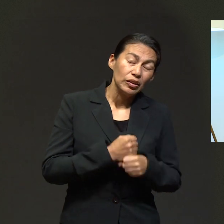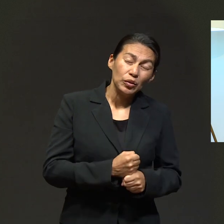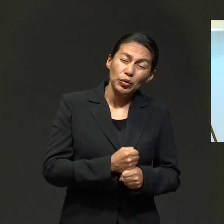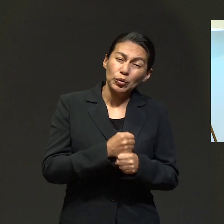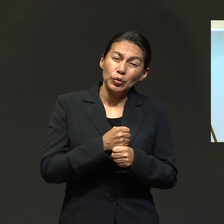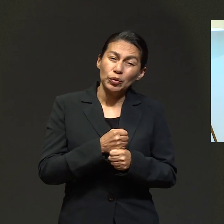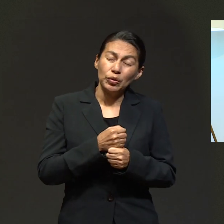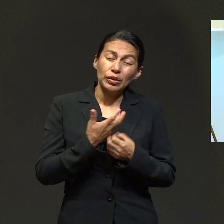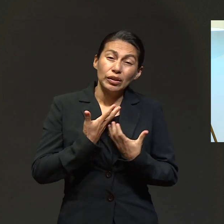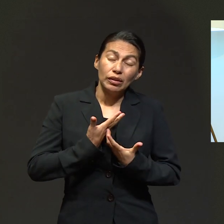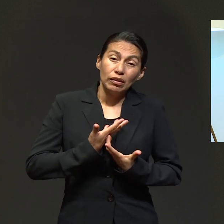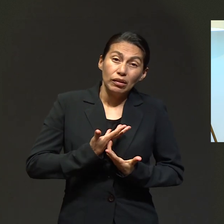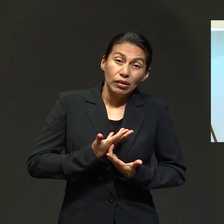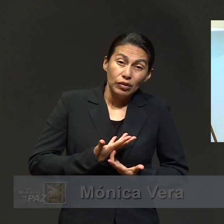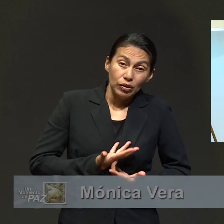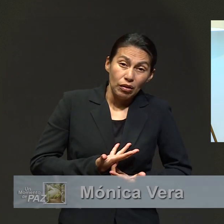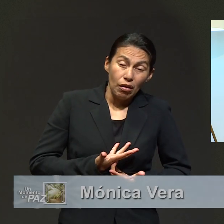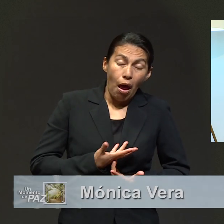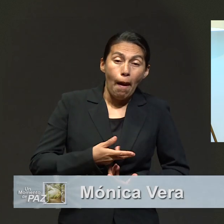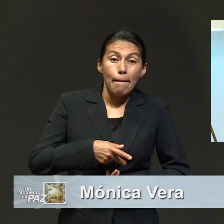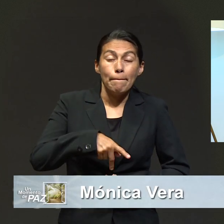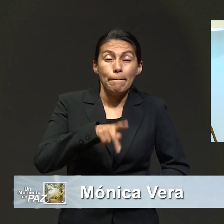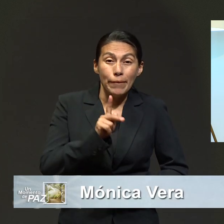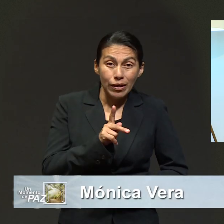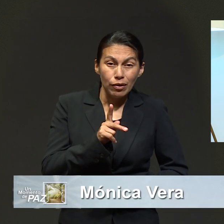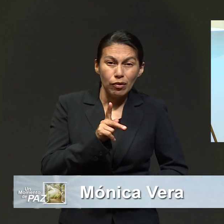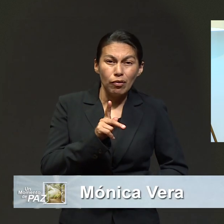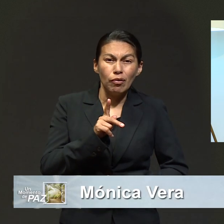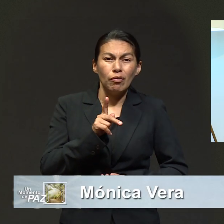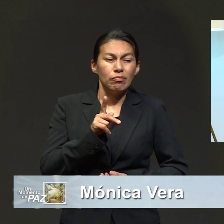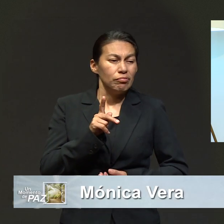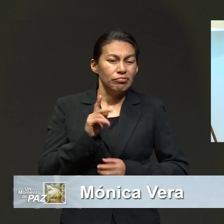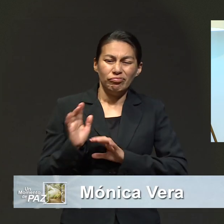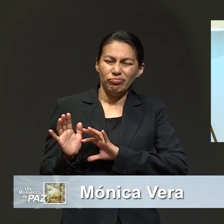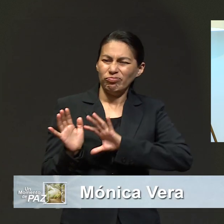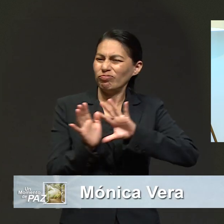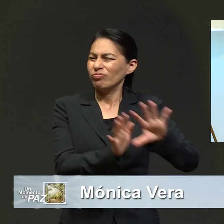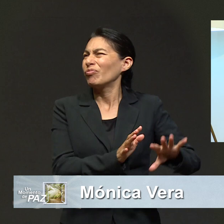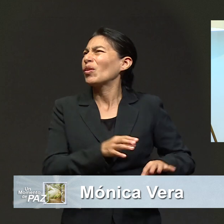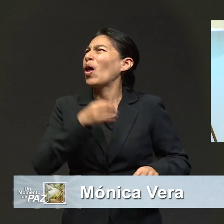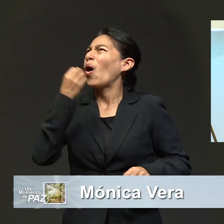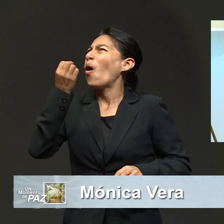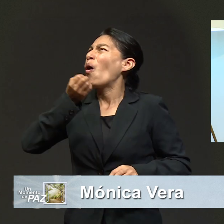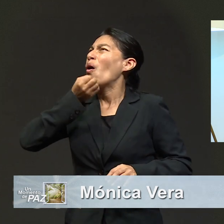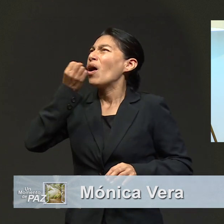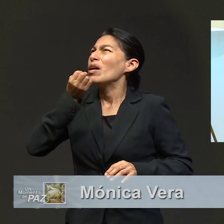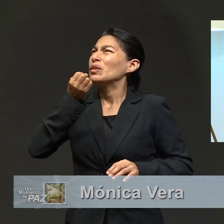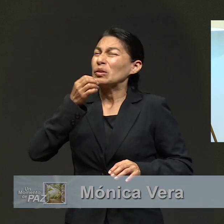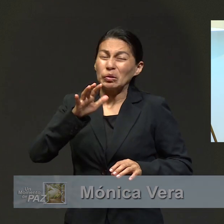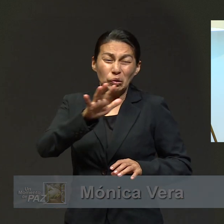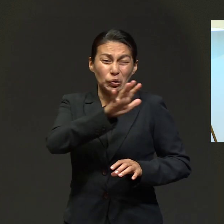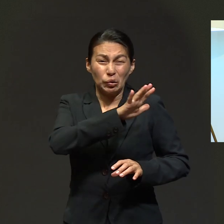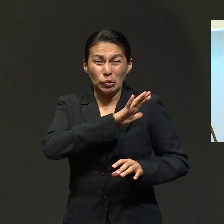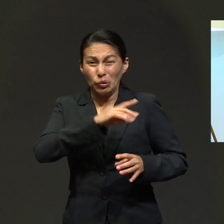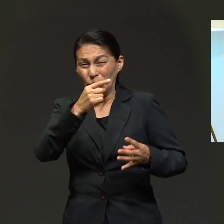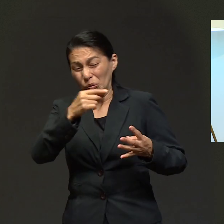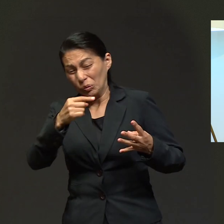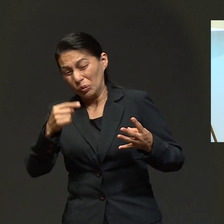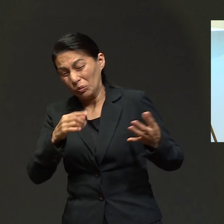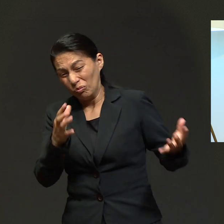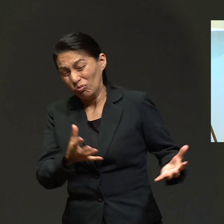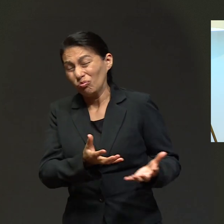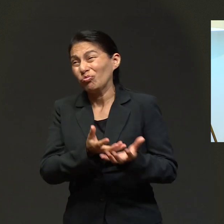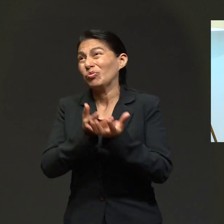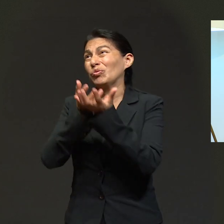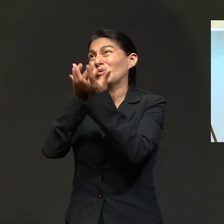en depresión, angustia. Pero cuando en fervorosa oración entregamos todo